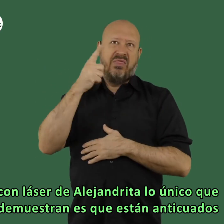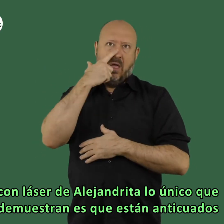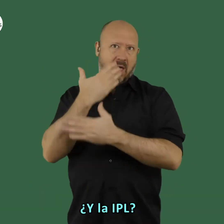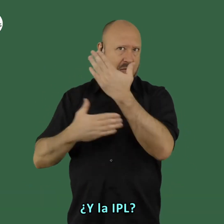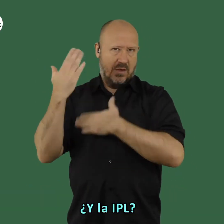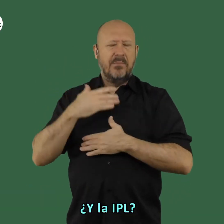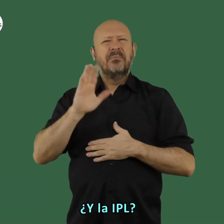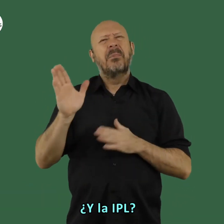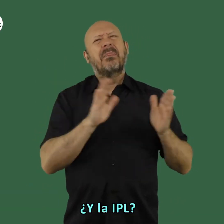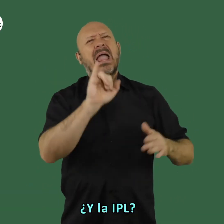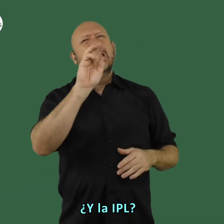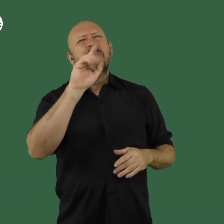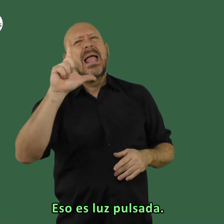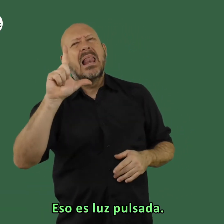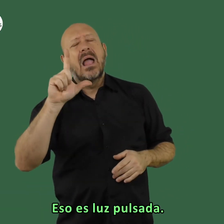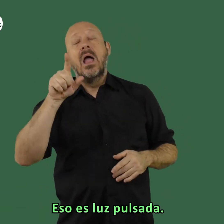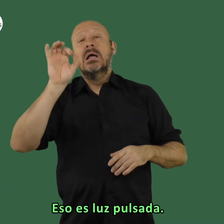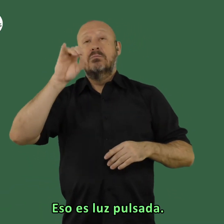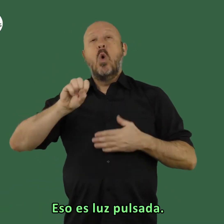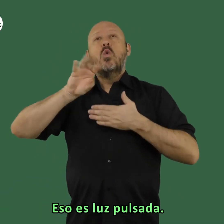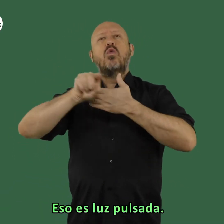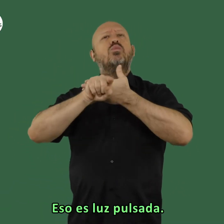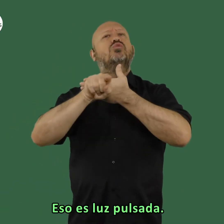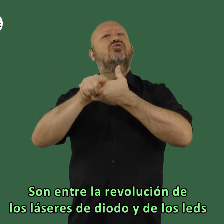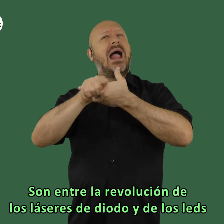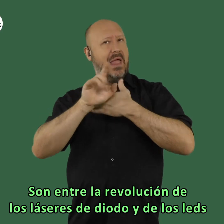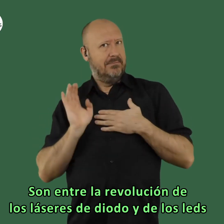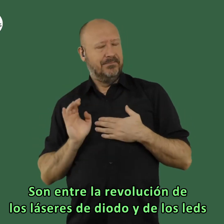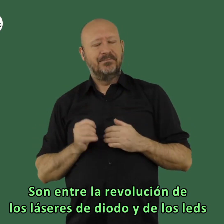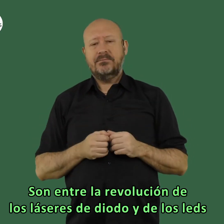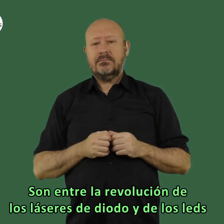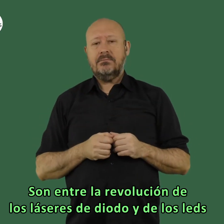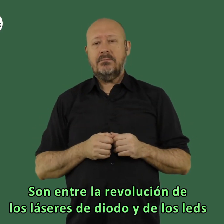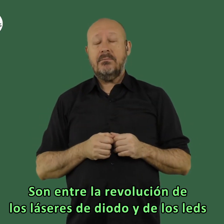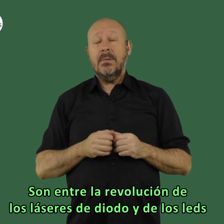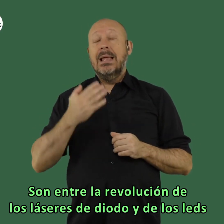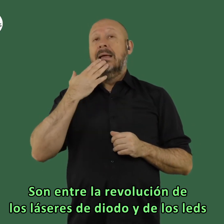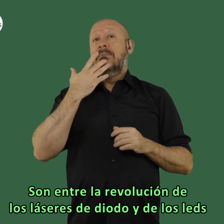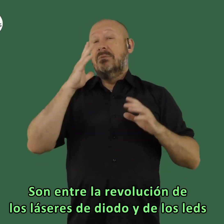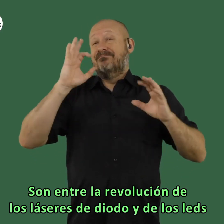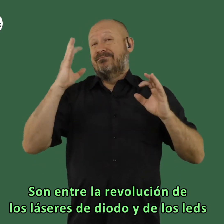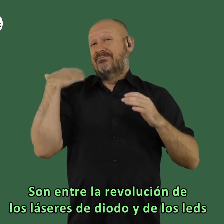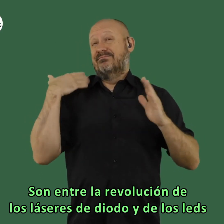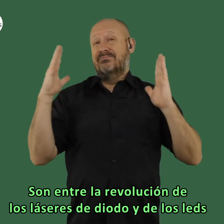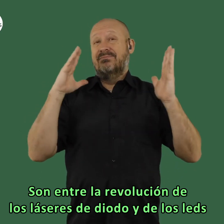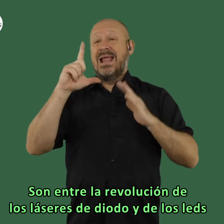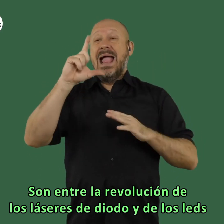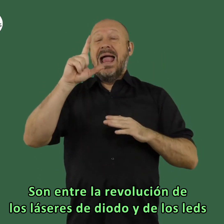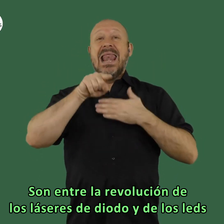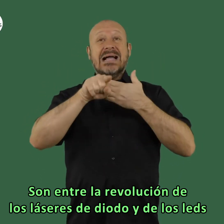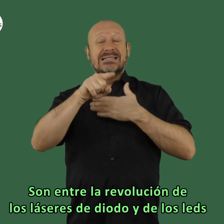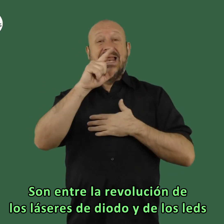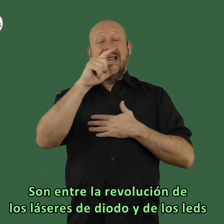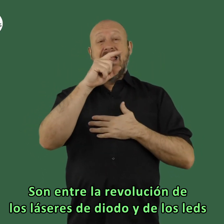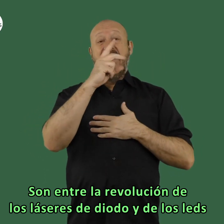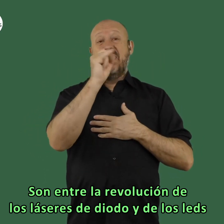anticuados y la y pl eso es luz pulsada son entre la revolución de los láseres